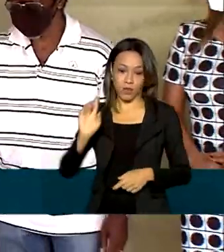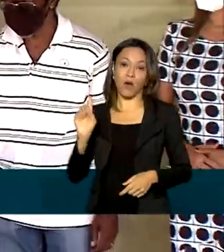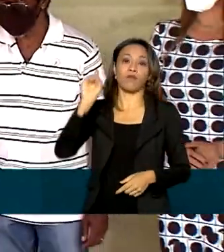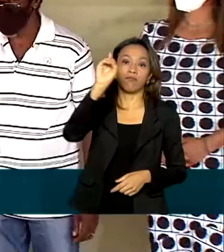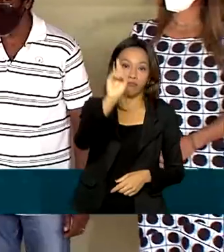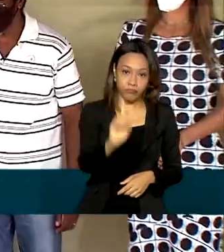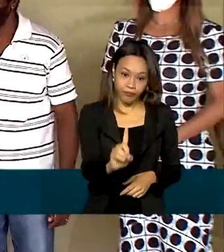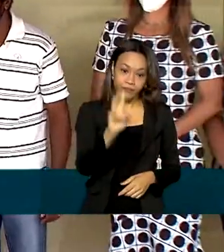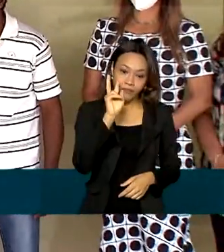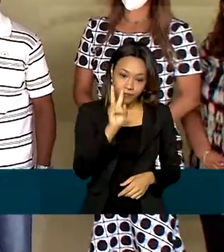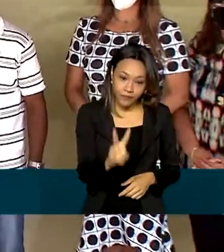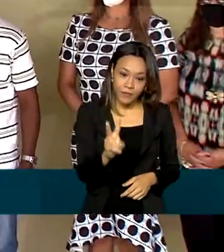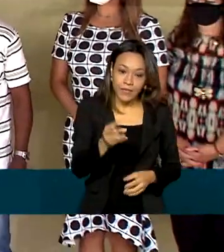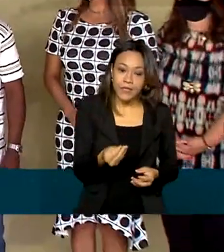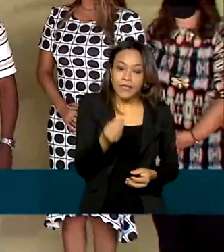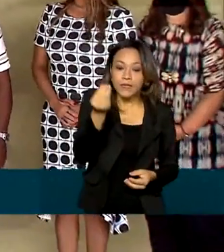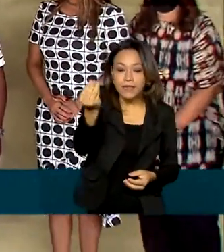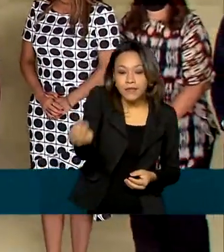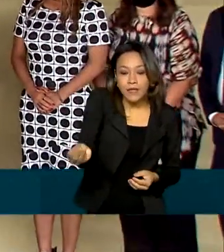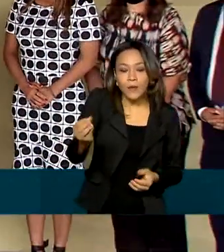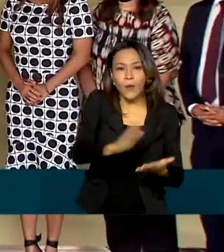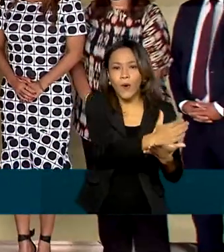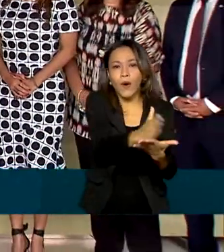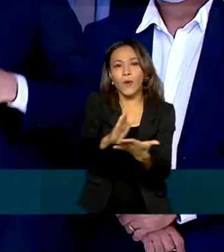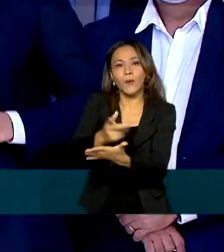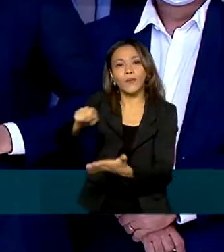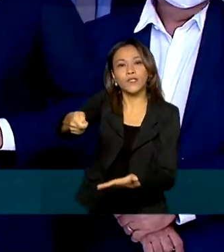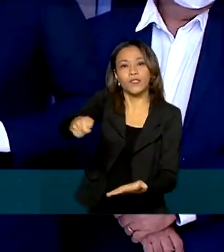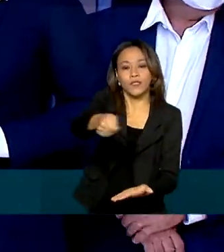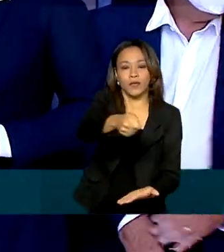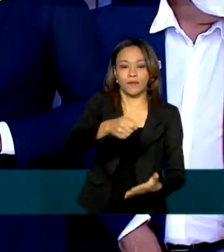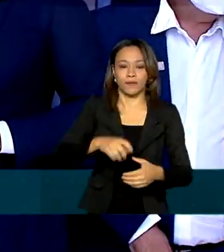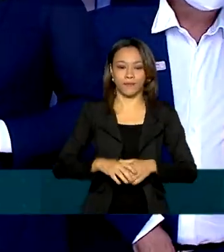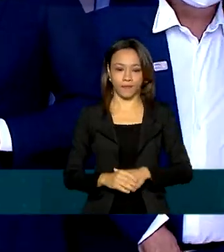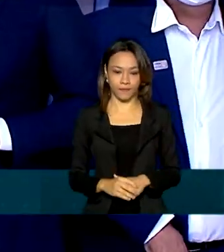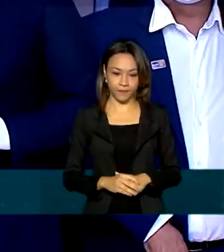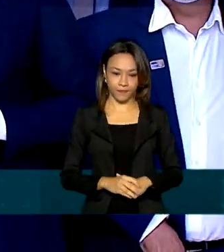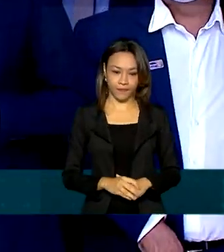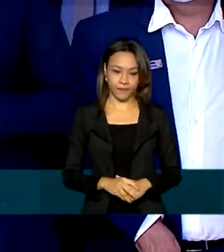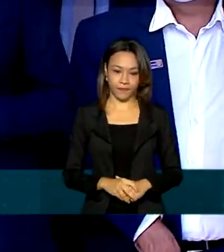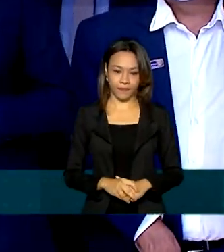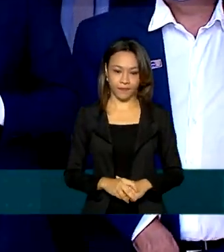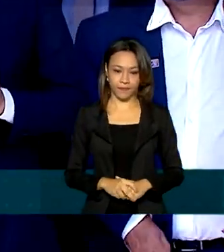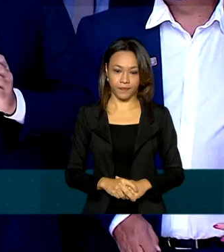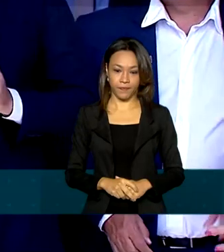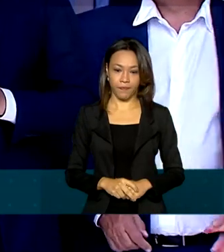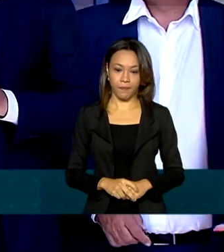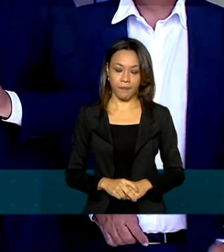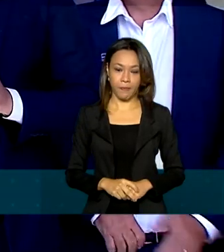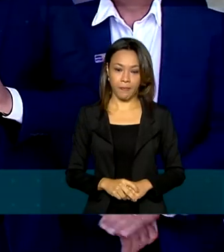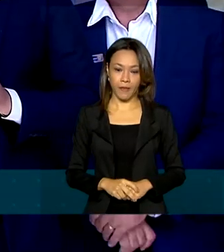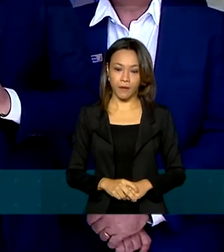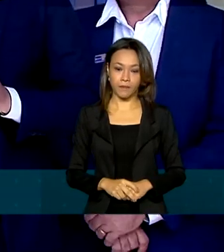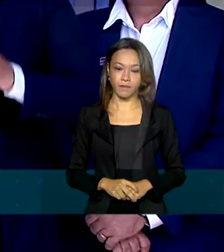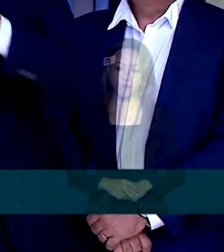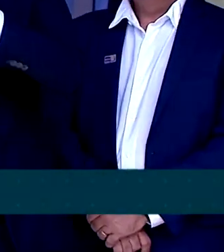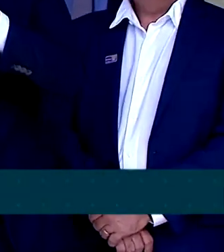e entregou simbolicamente algumas chaves. É sinal que teve gente que não parou durante a pandemia